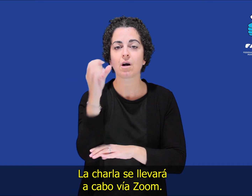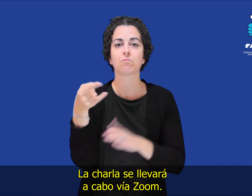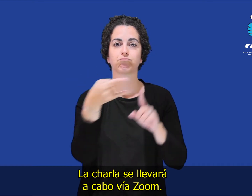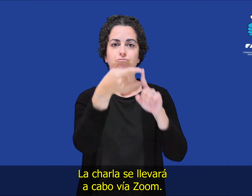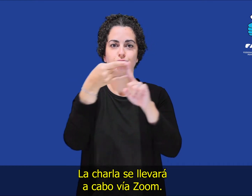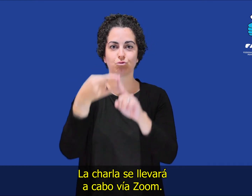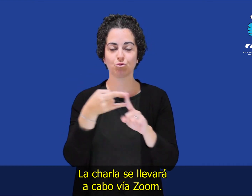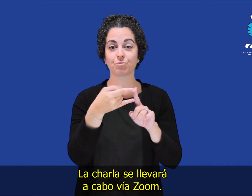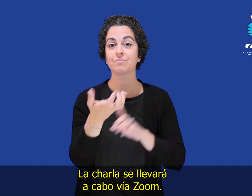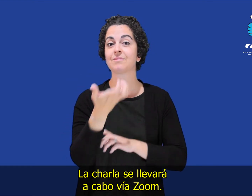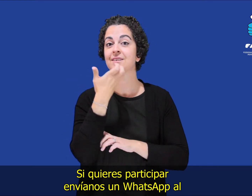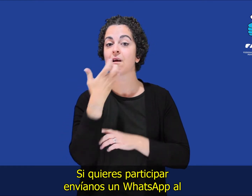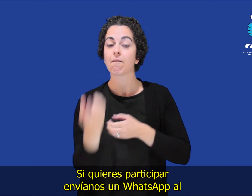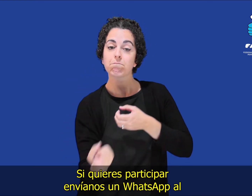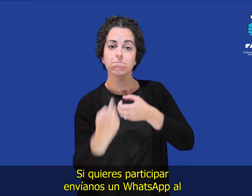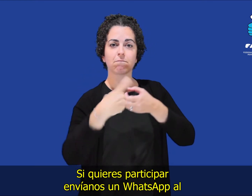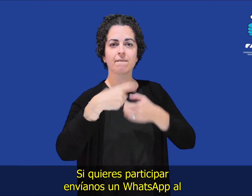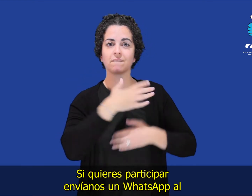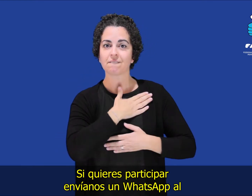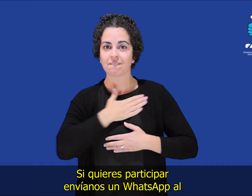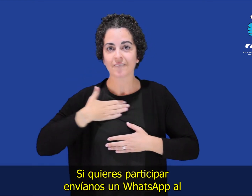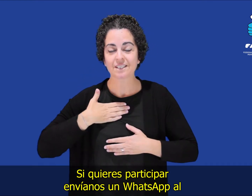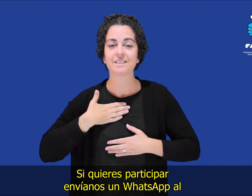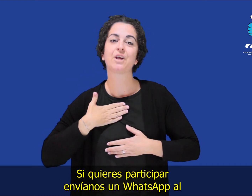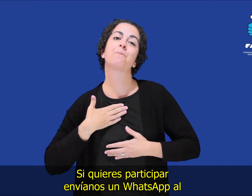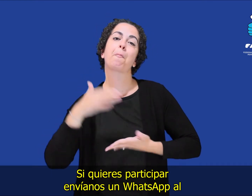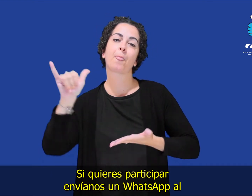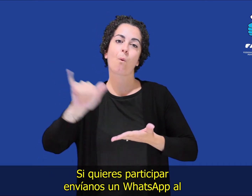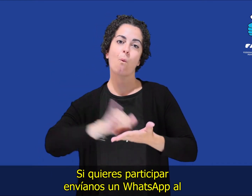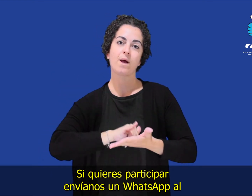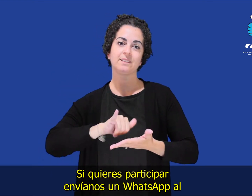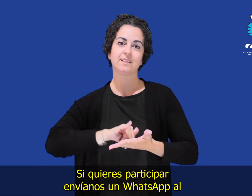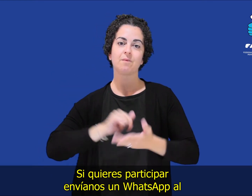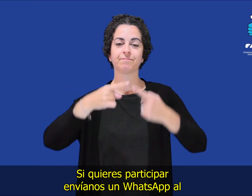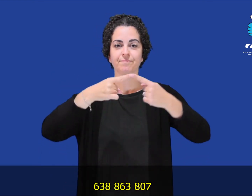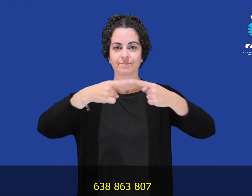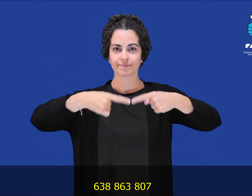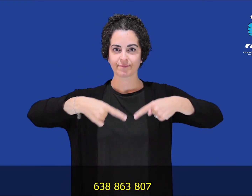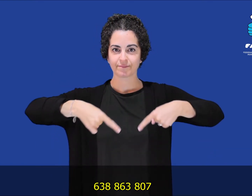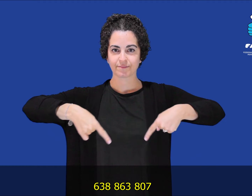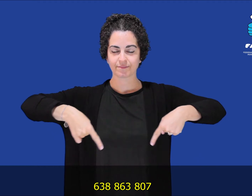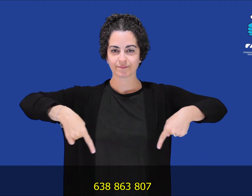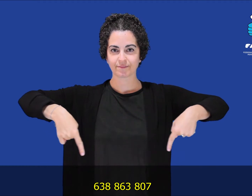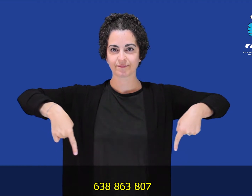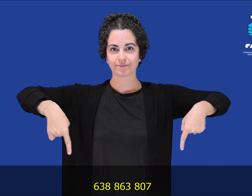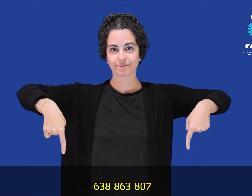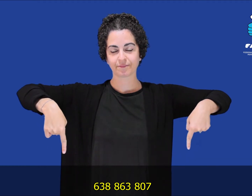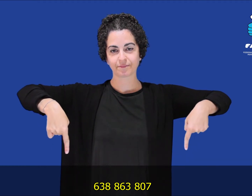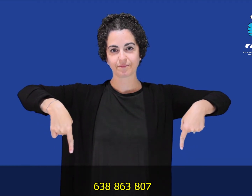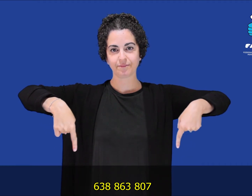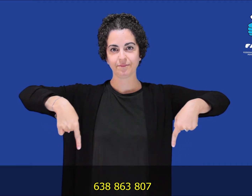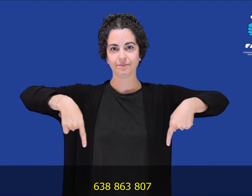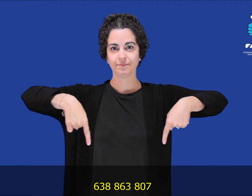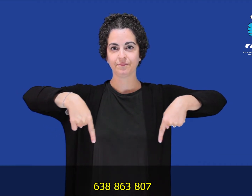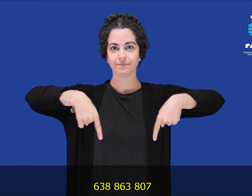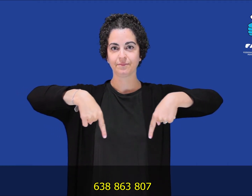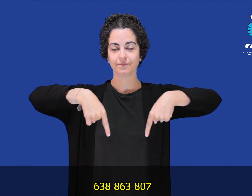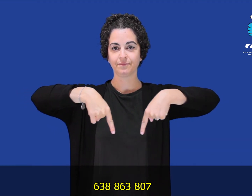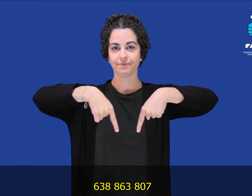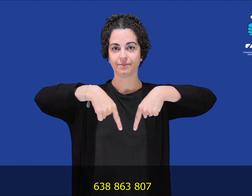vía Zoom. Si quieres participar envíanos un WhatsApp al 638